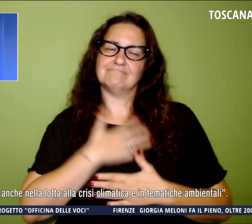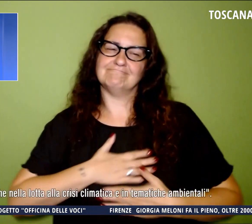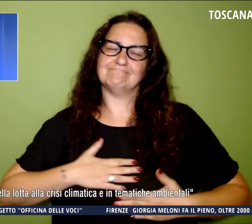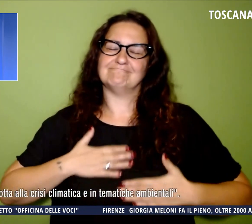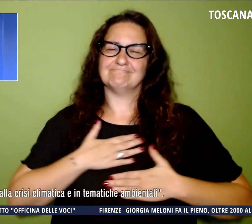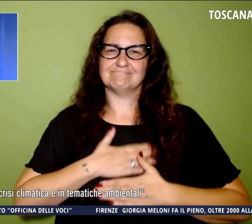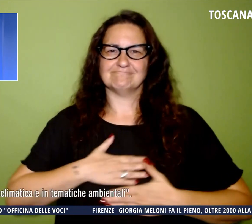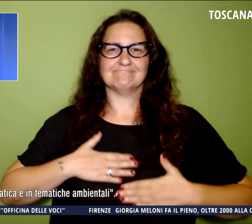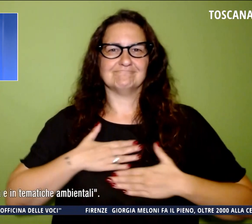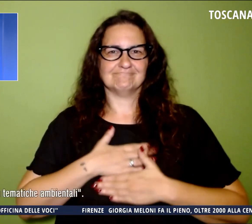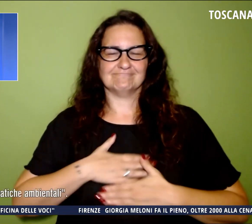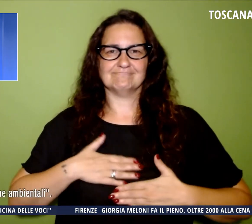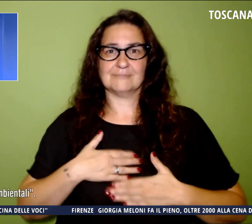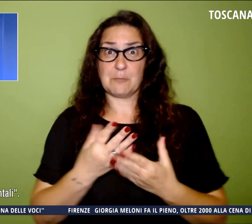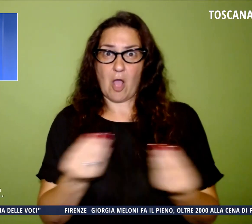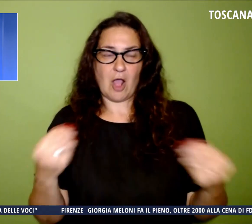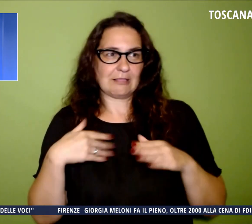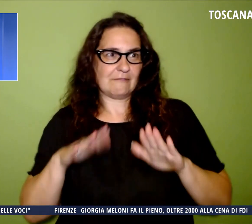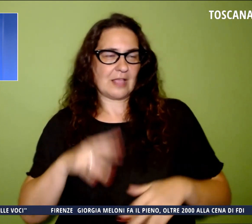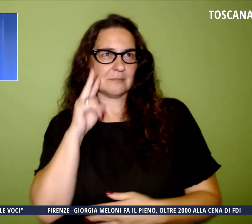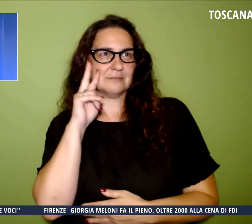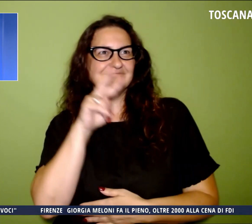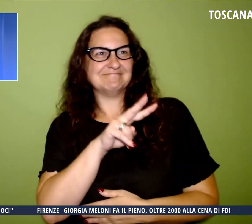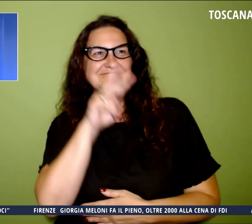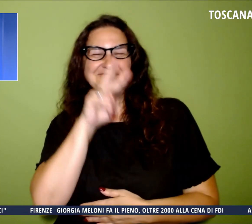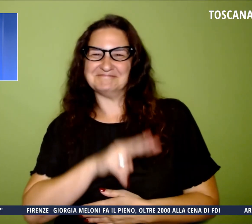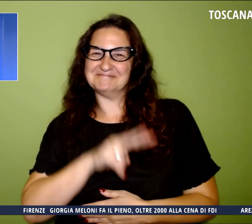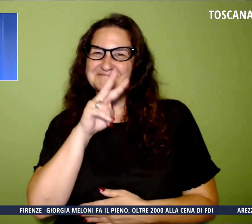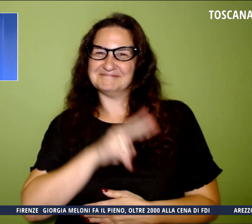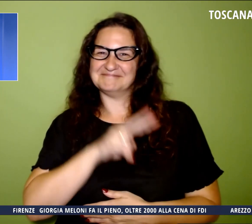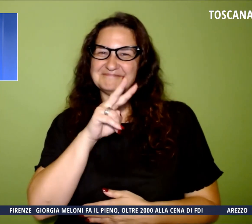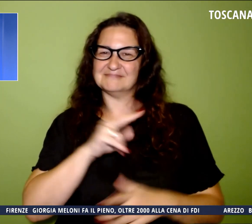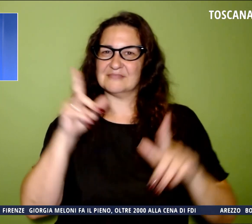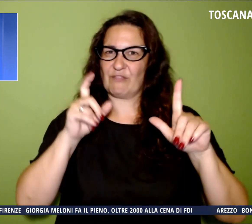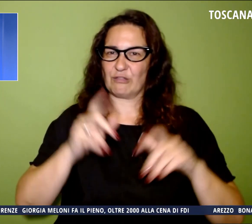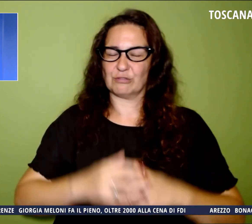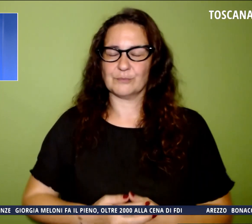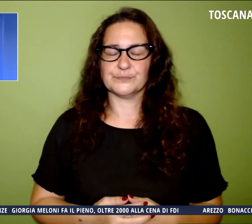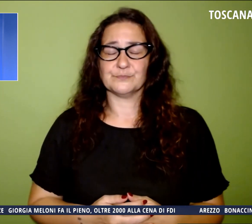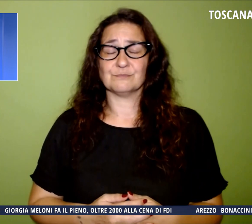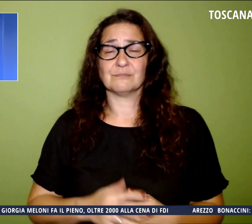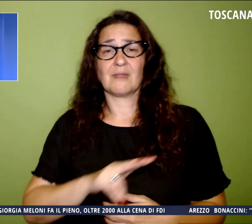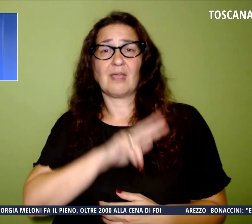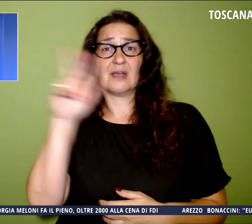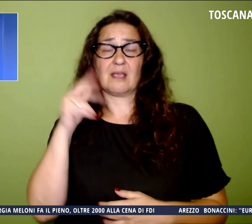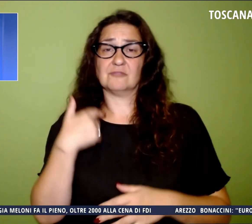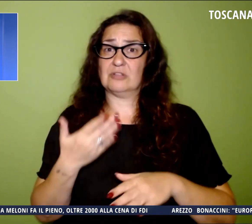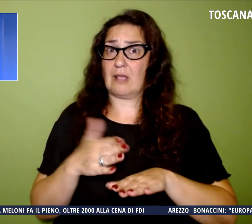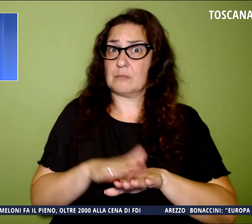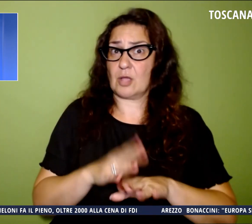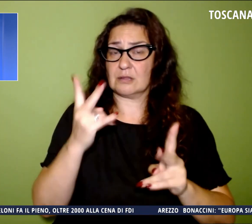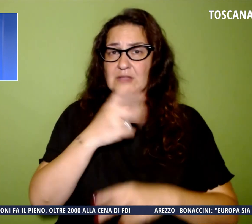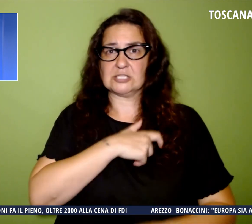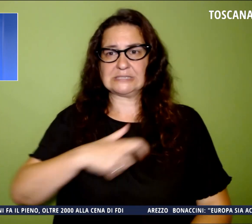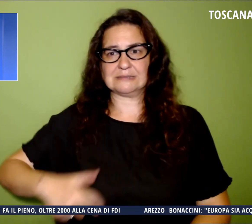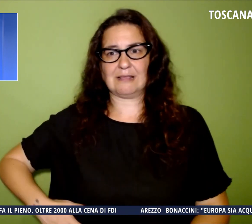molti si sono fermati a osservare la foto. Sulla morte della regina anche il sindaco di Arezzo ha espresso cordoglio definendola